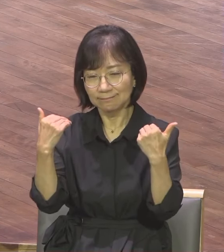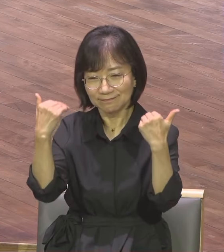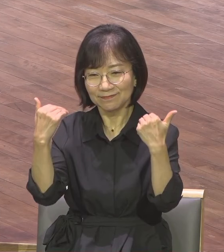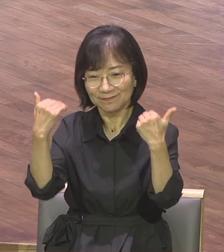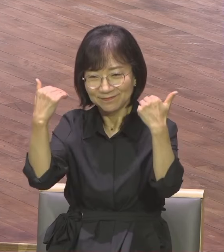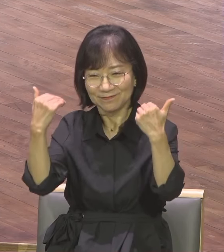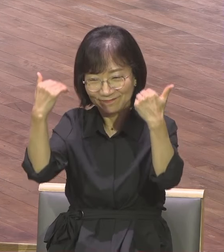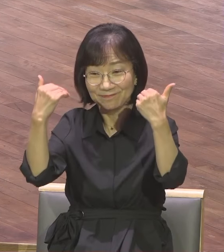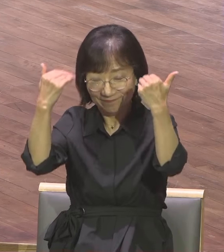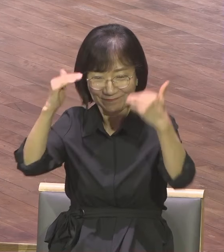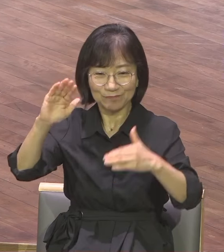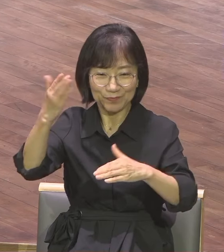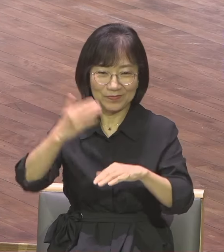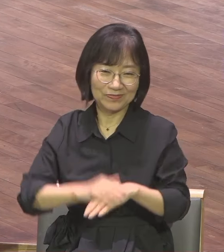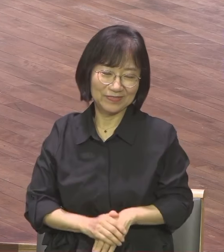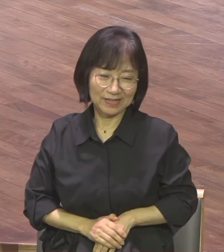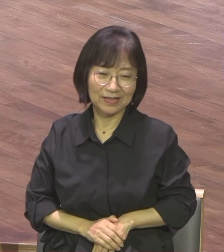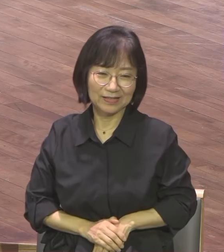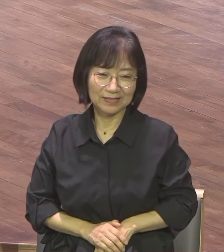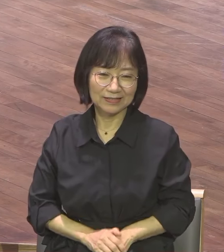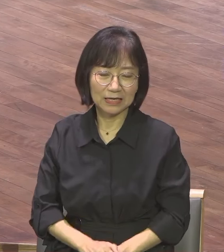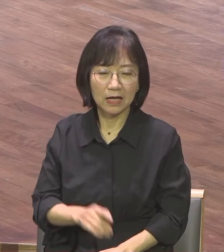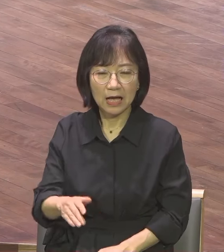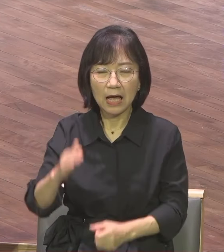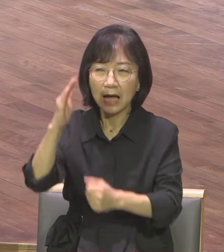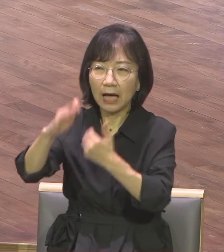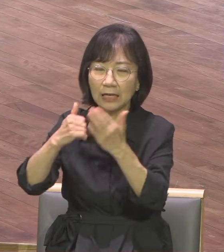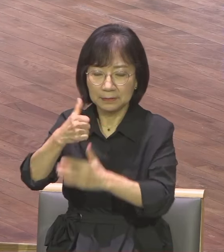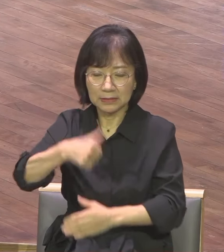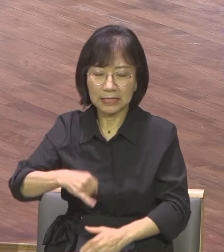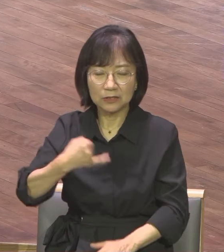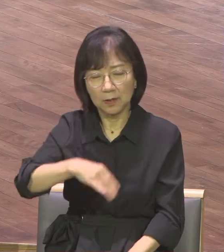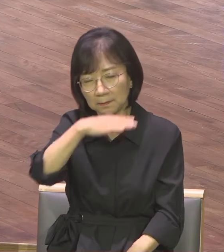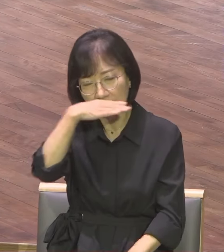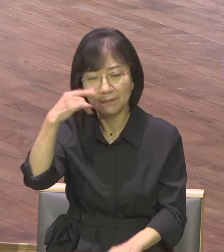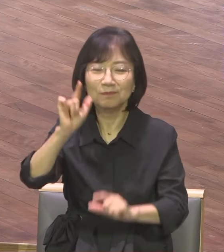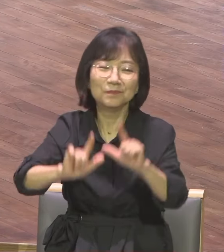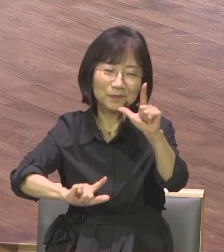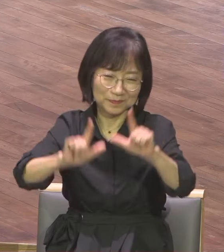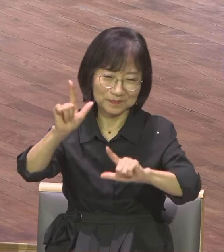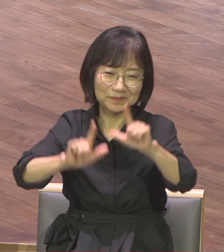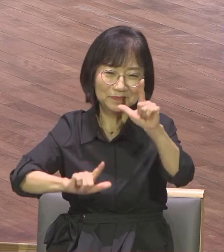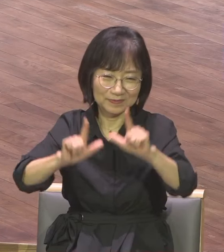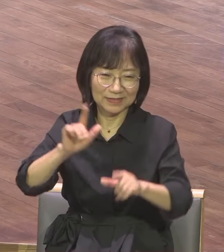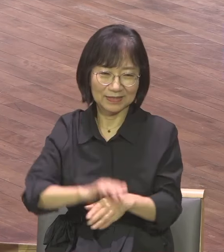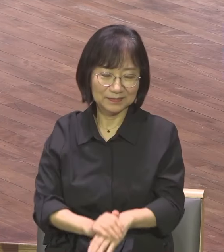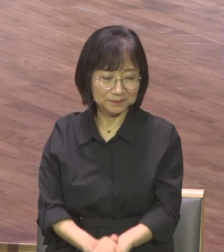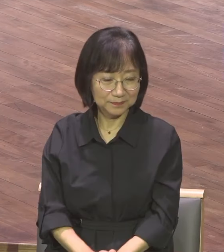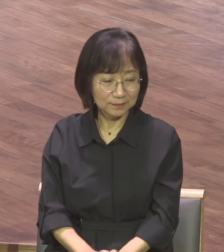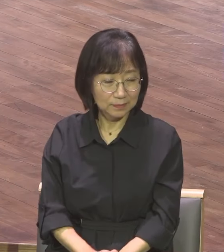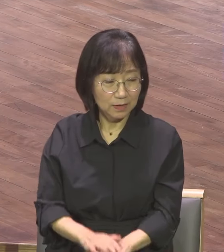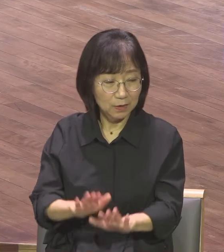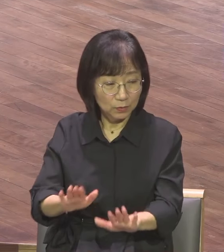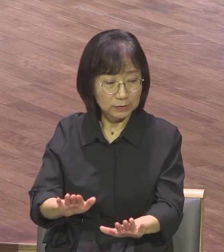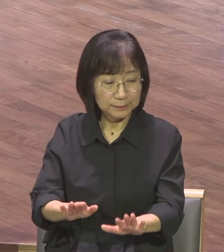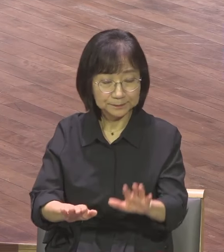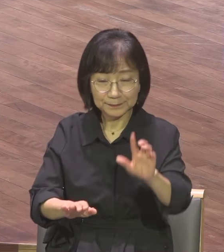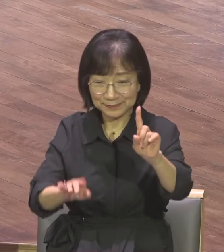옳은 하나님의 사람이에요 바울은 1절에 에베소 송도르의 편지를 쓰면서